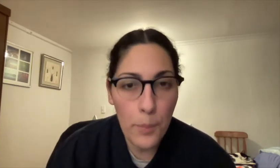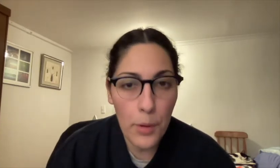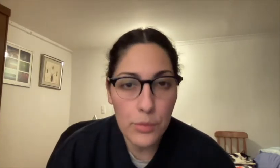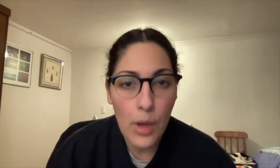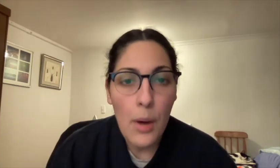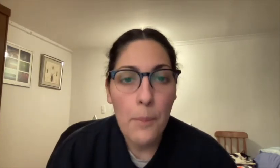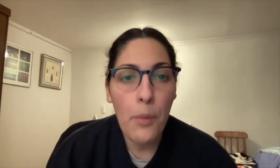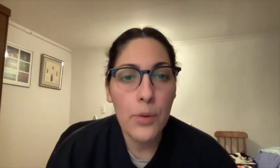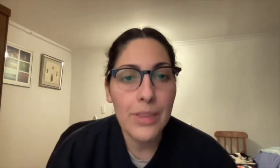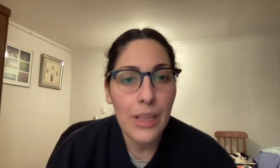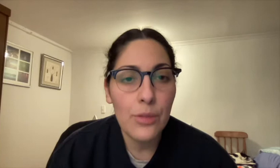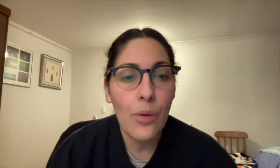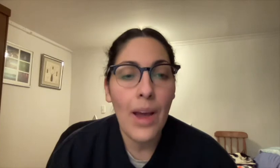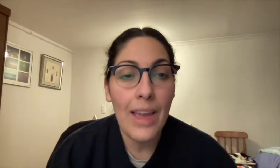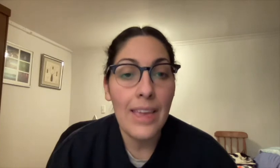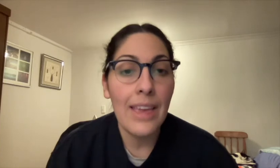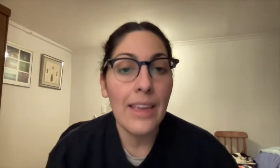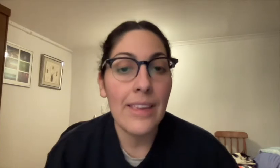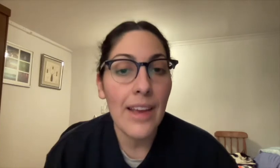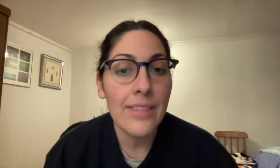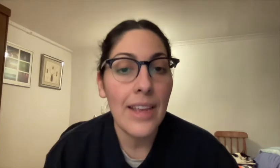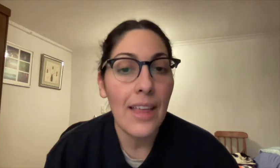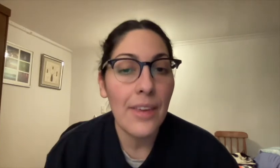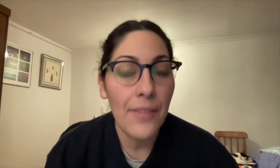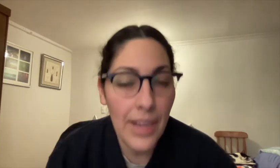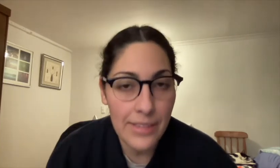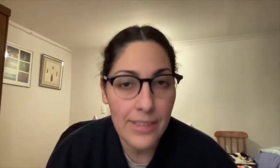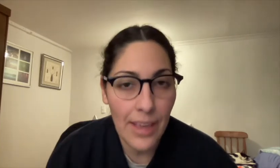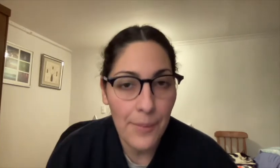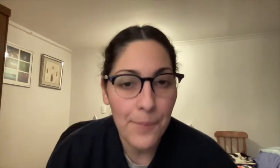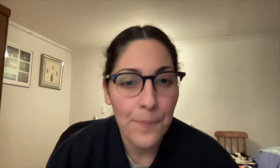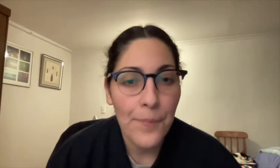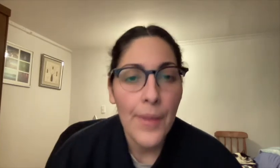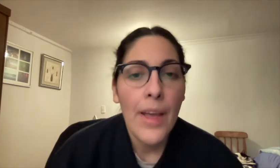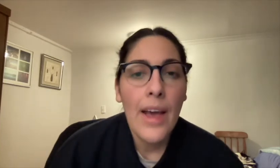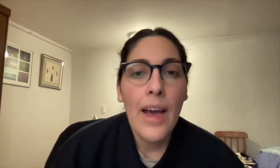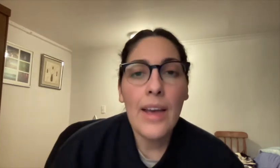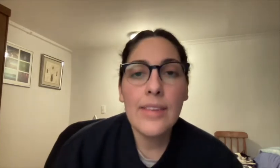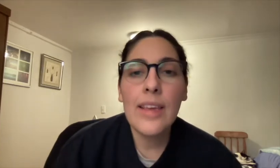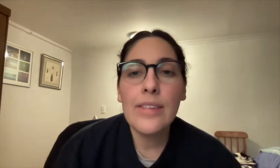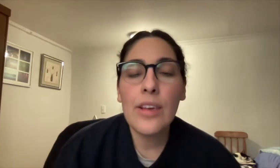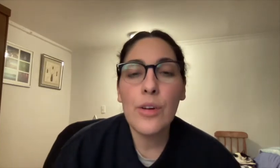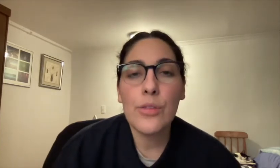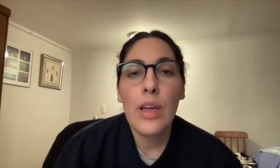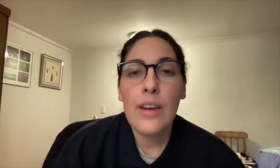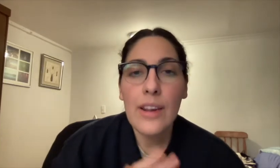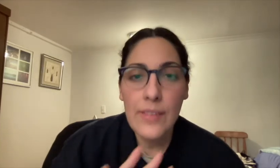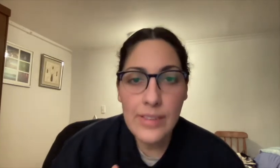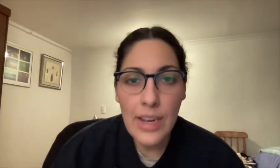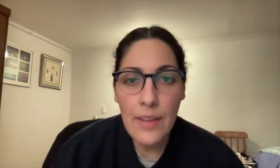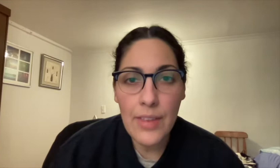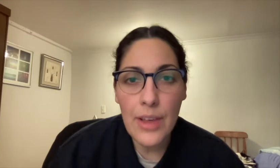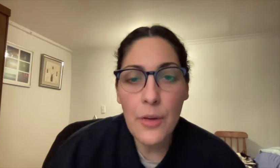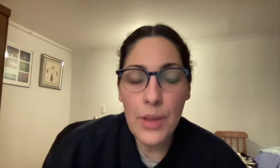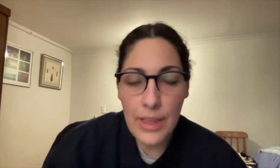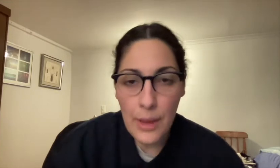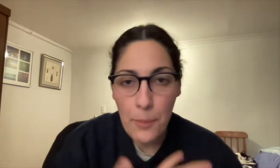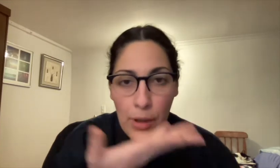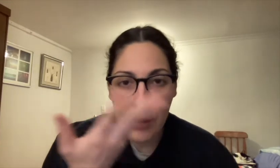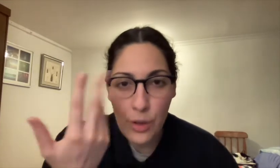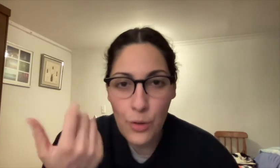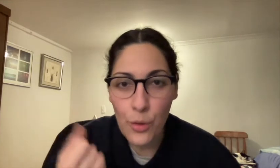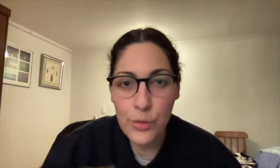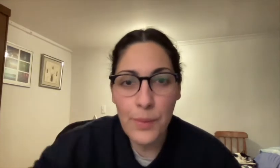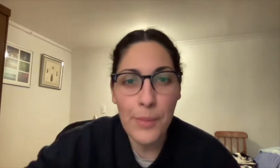propios. Por tanto, ahí yace la diferencia. Así que, chicos, revisen el video y